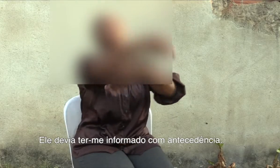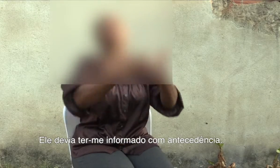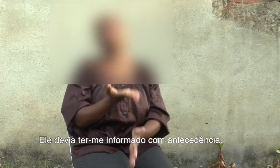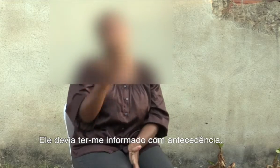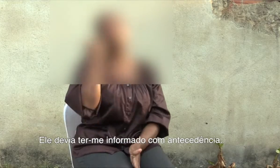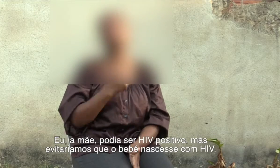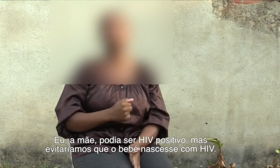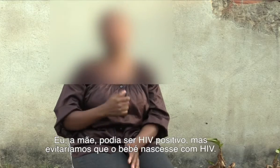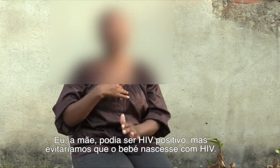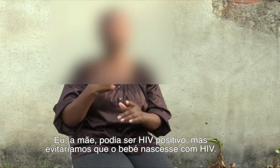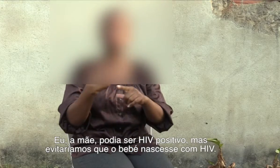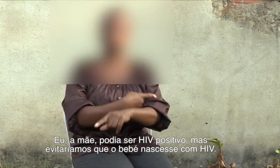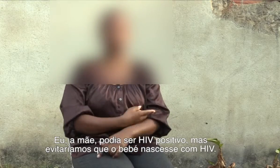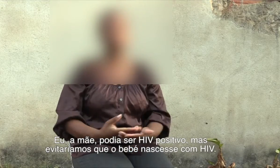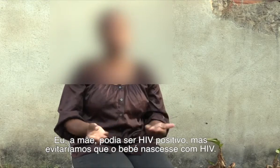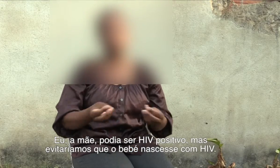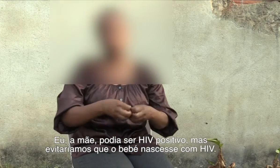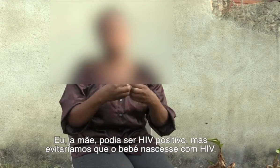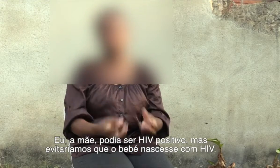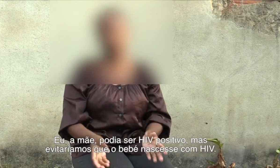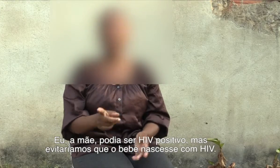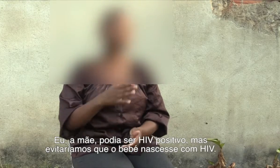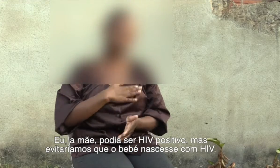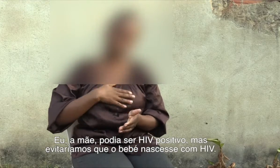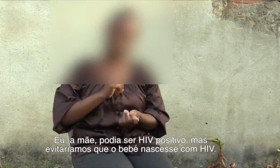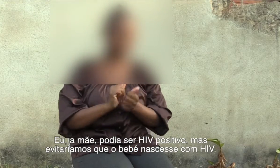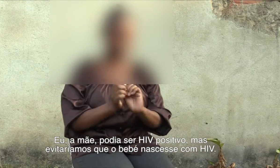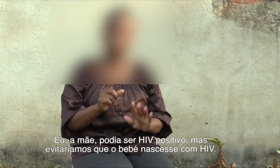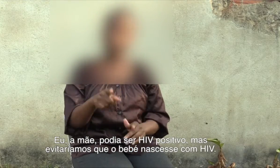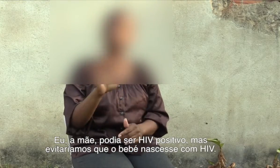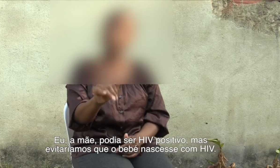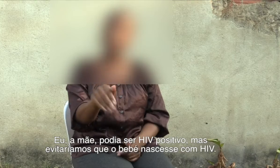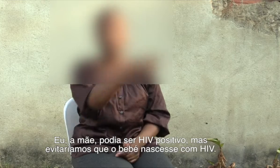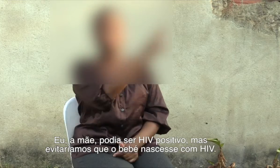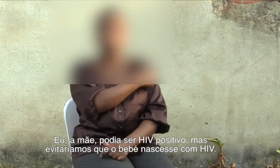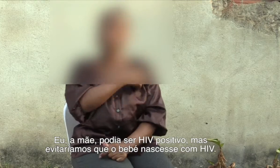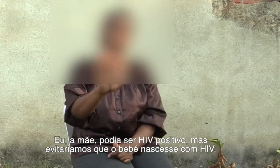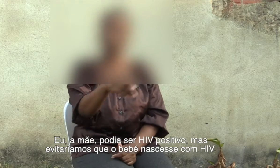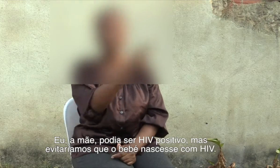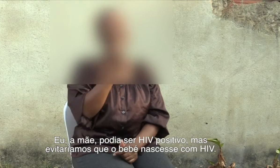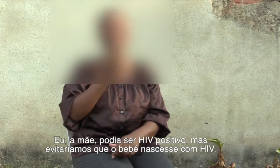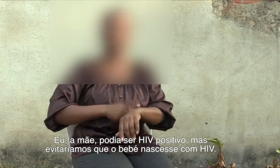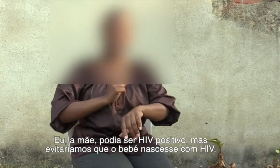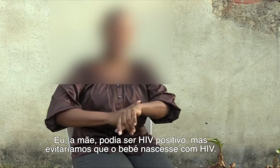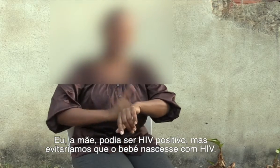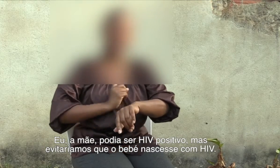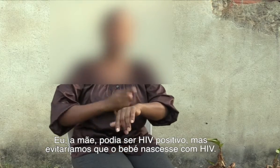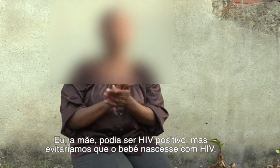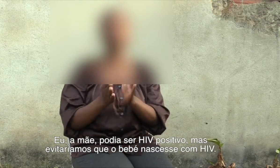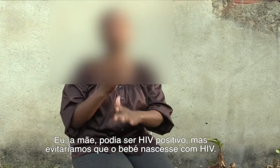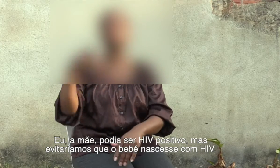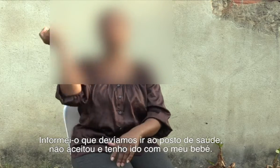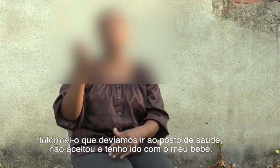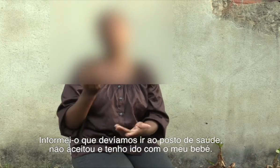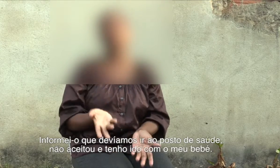Podia eu, como mãe, ser HIV positiva. Mas evitaríamos que o bebê também tivesse HIV.